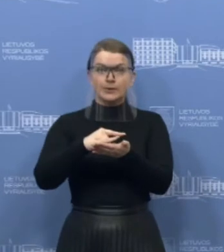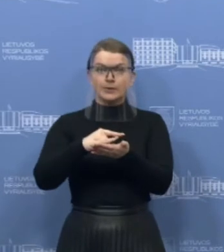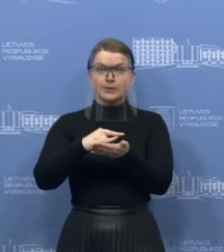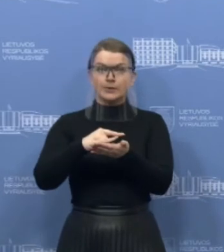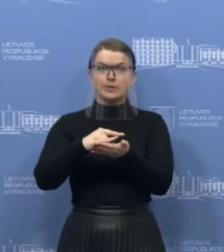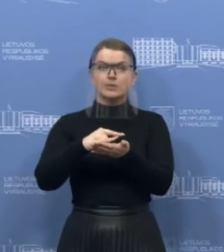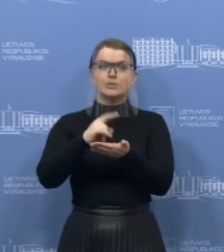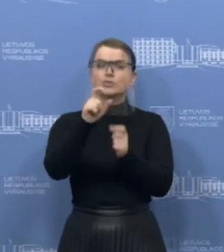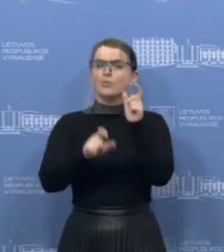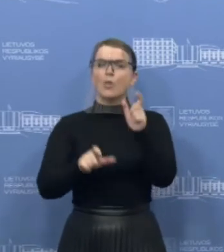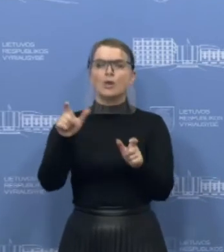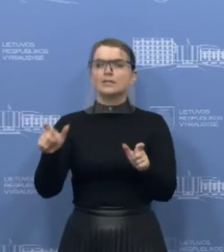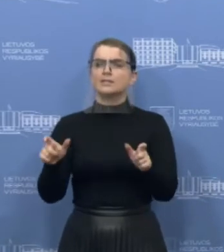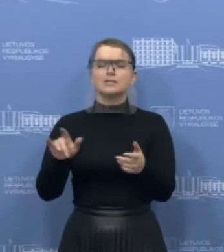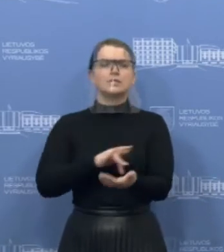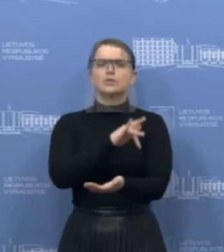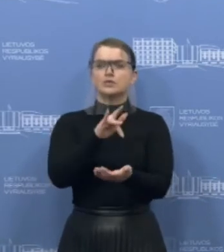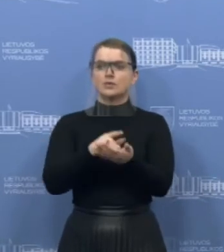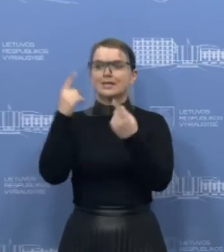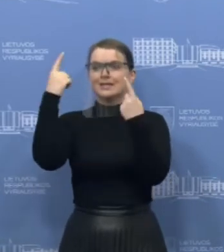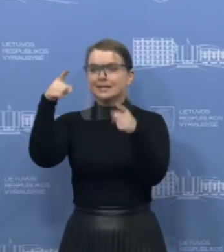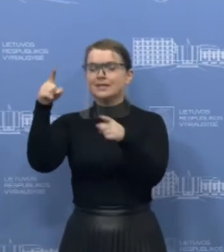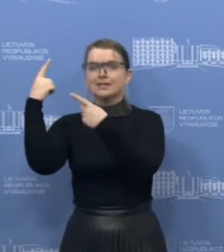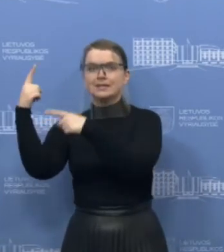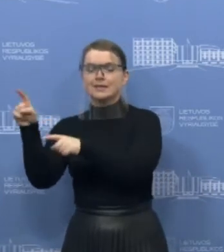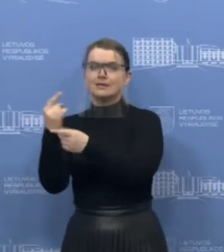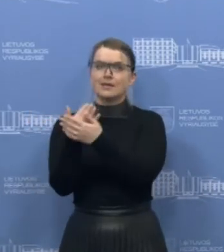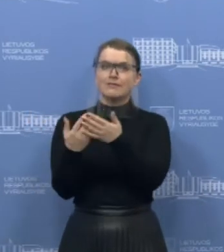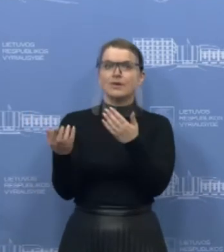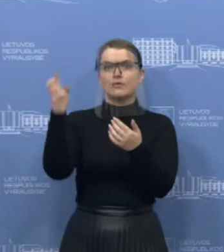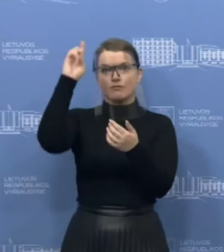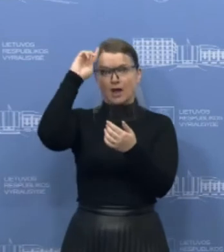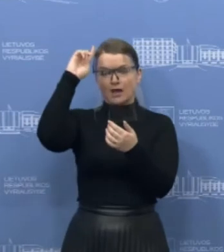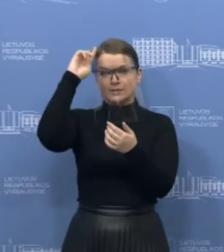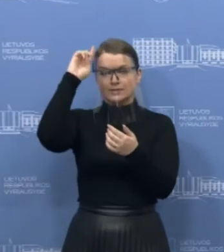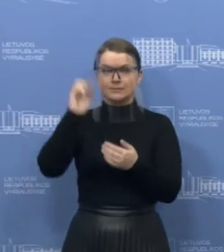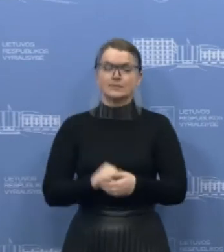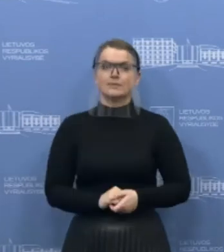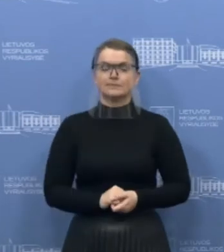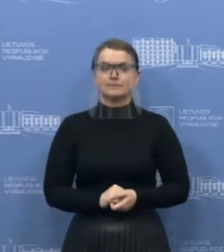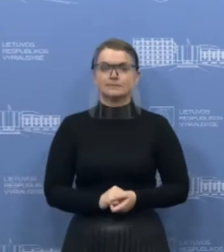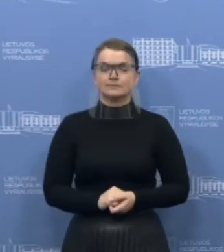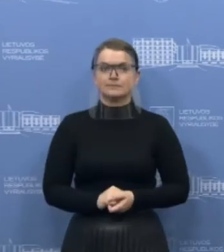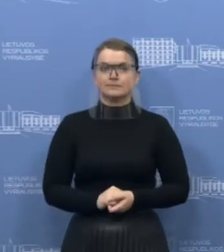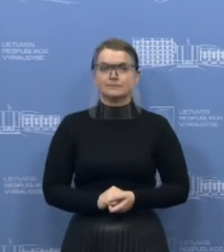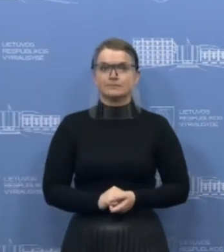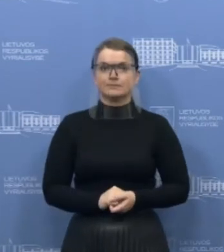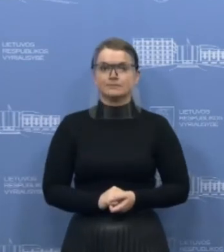iš kitų valstybių, taigi galėčiau paminėti, kad